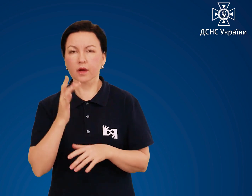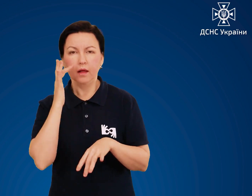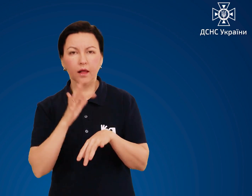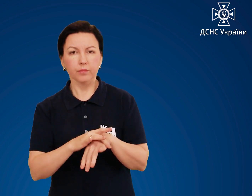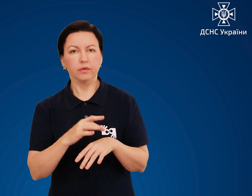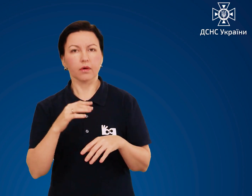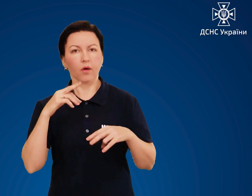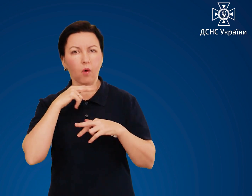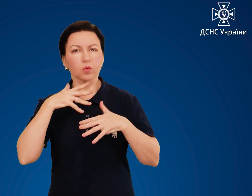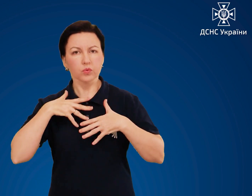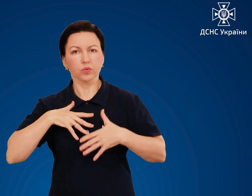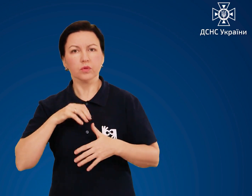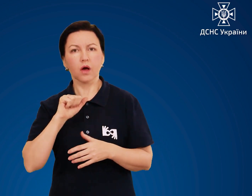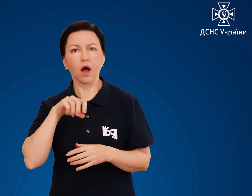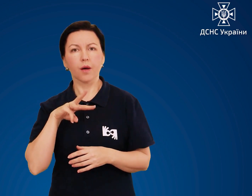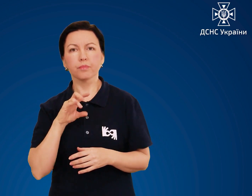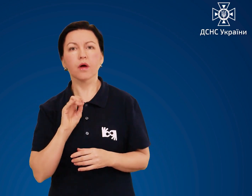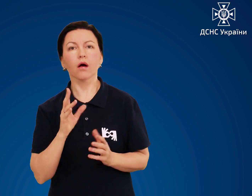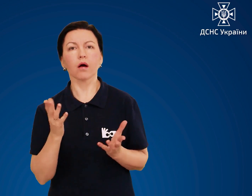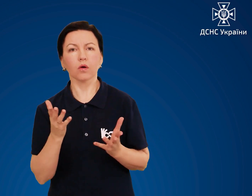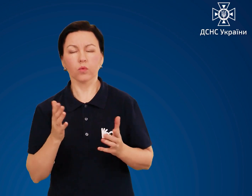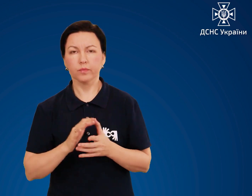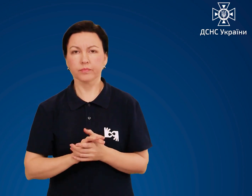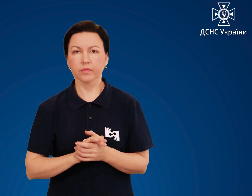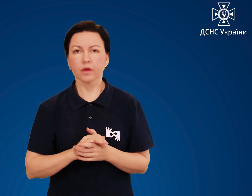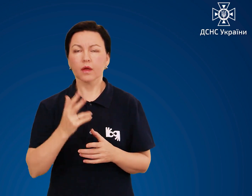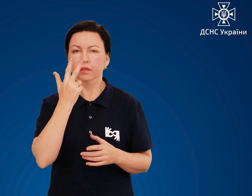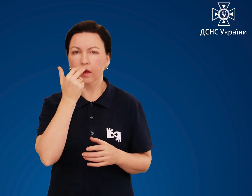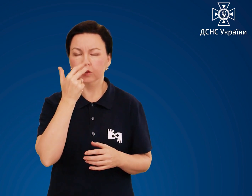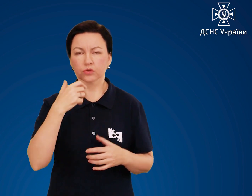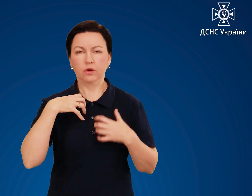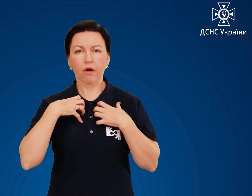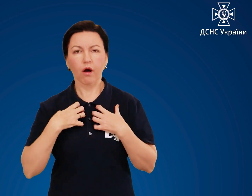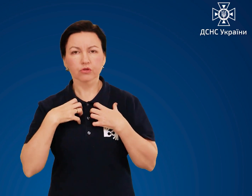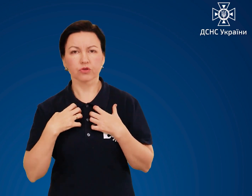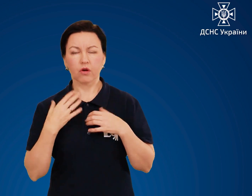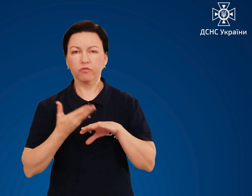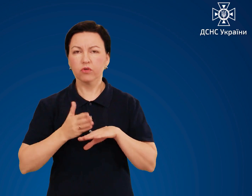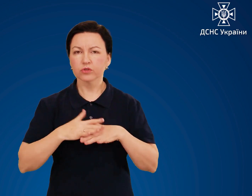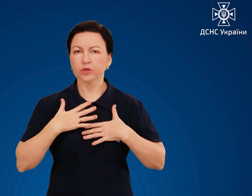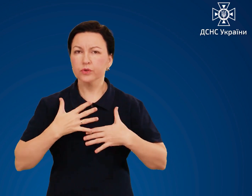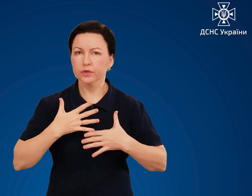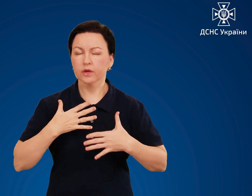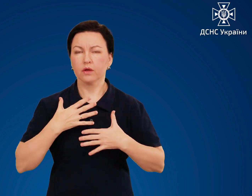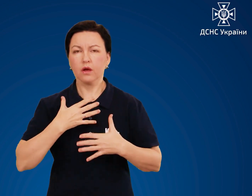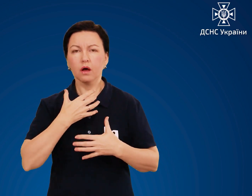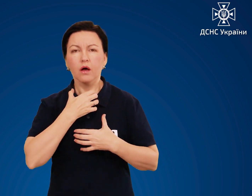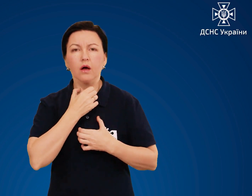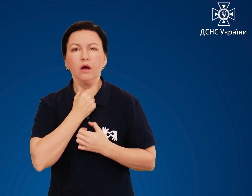отруєння аміаком Нежить, кашель, важке дихання, задуха